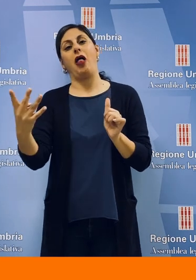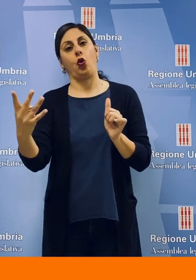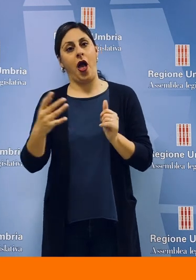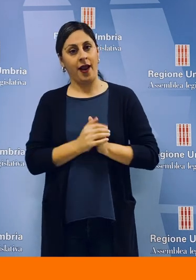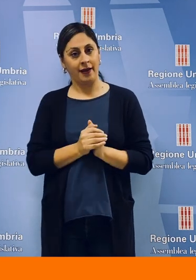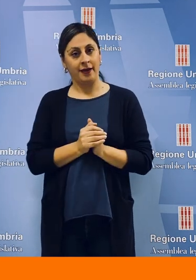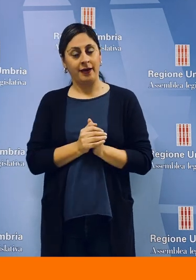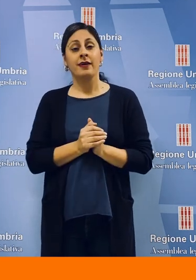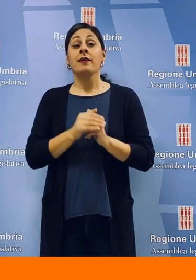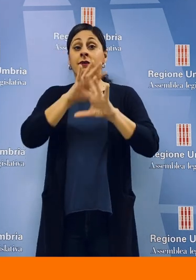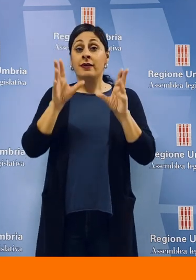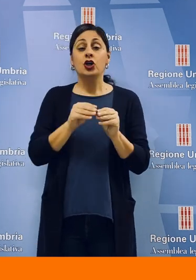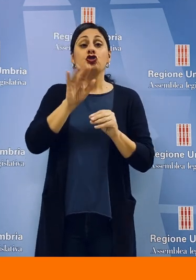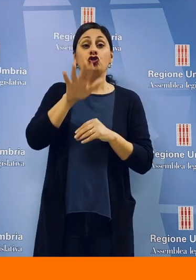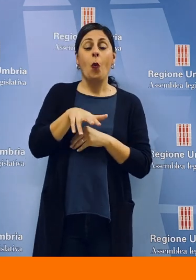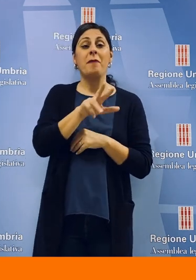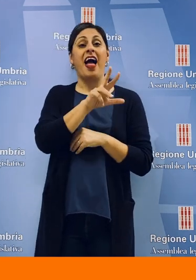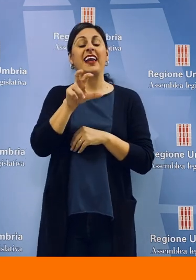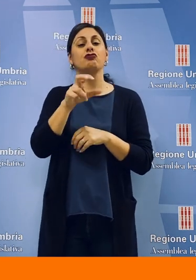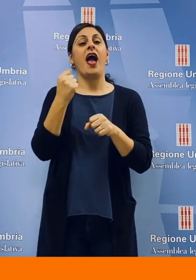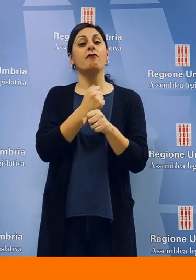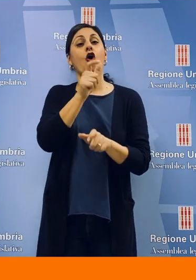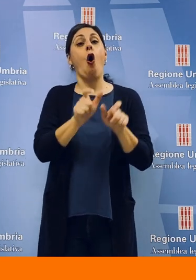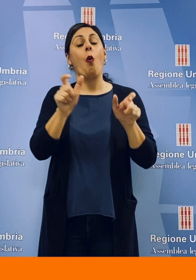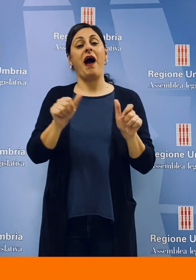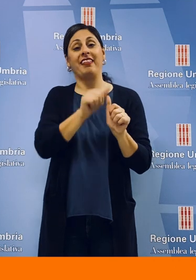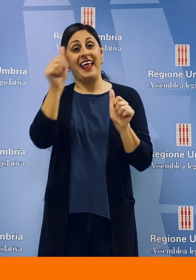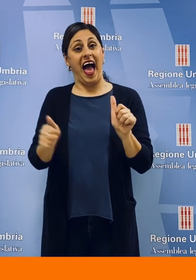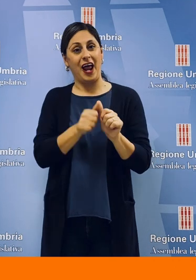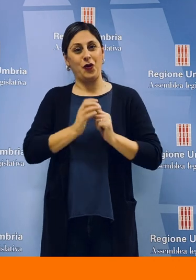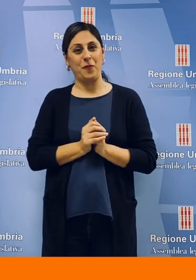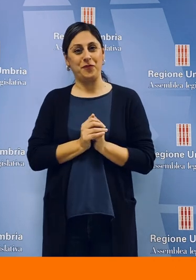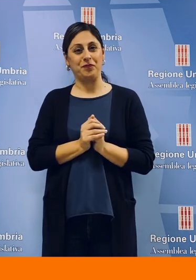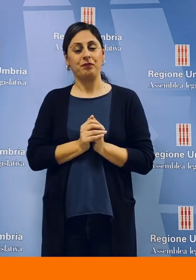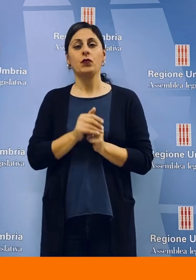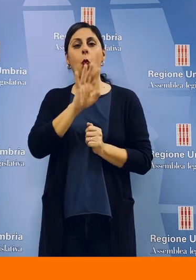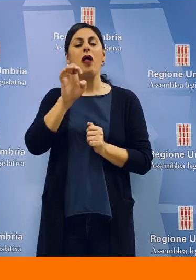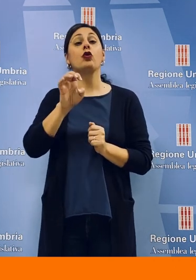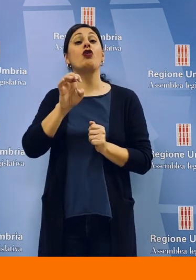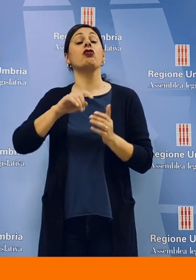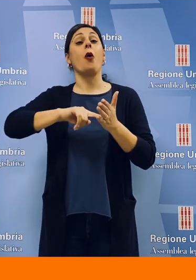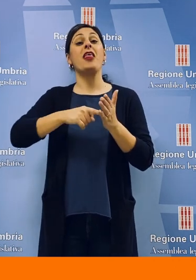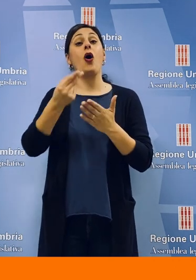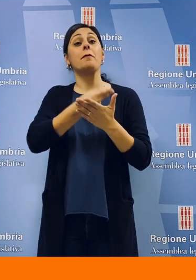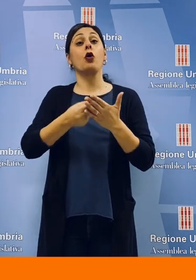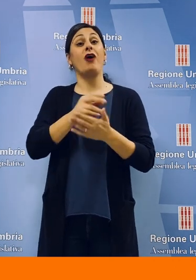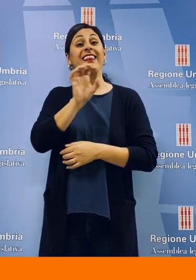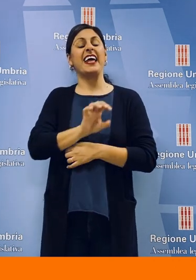,1 punti l'anno per 4 anni, con 5.300 occupati all'anno. I 400